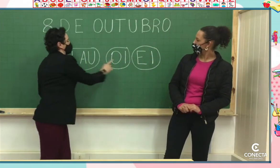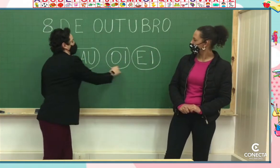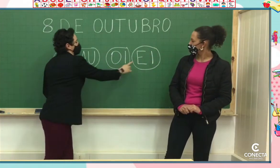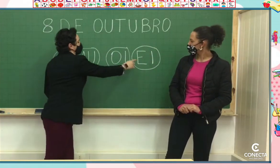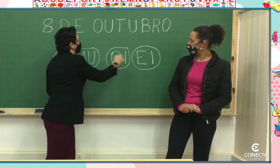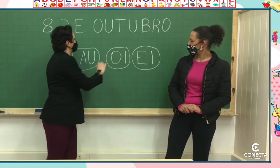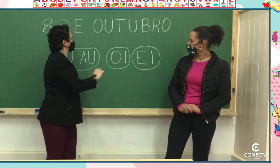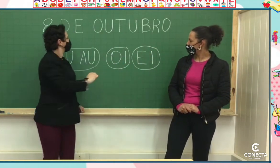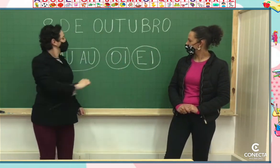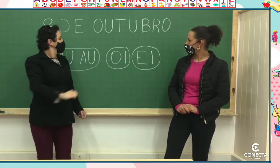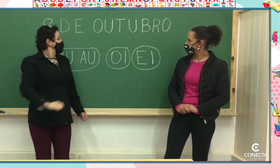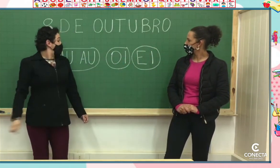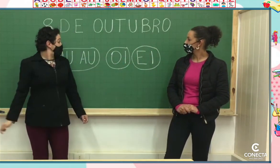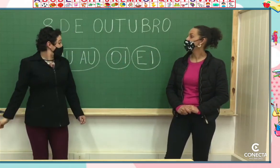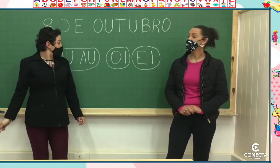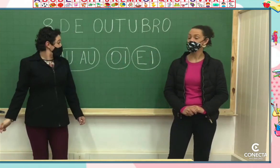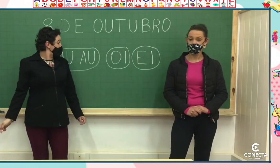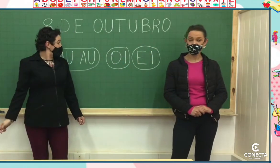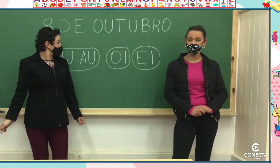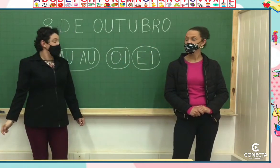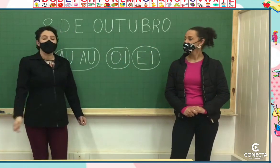Que legal, né, professora Lílian?